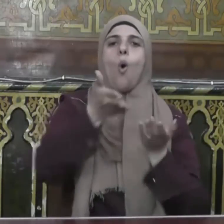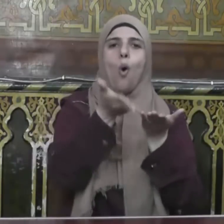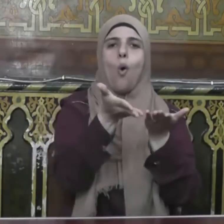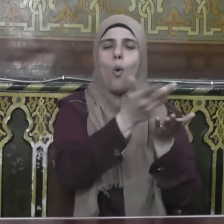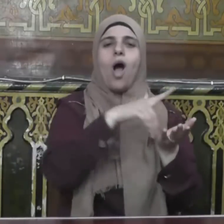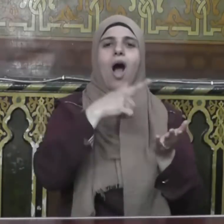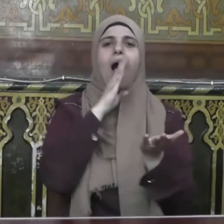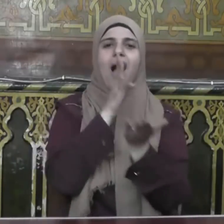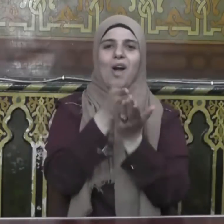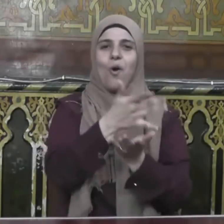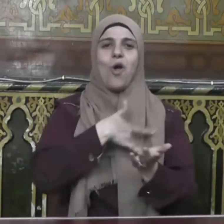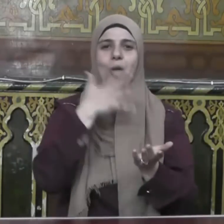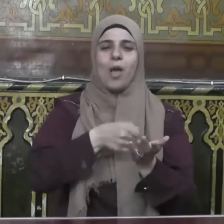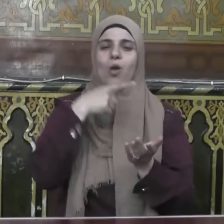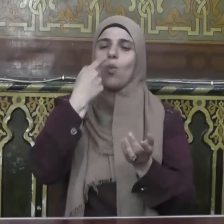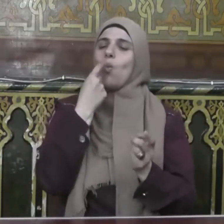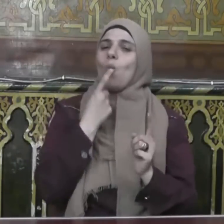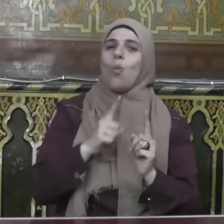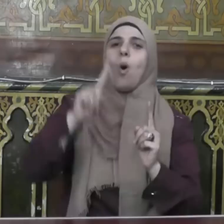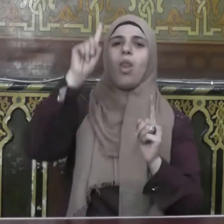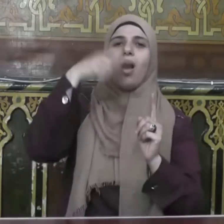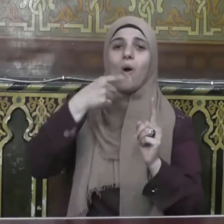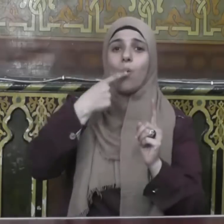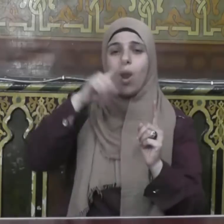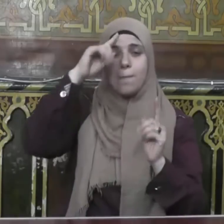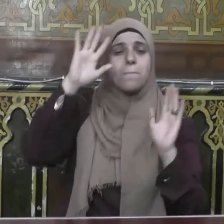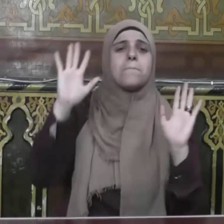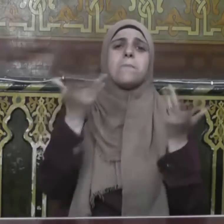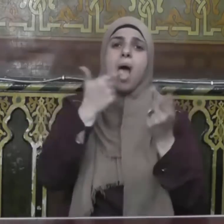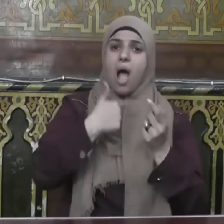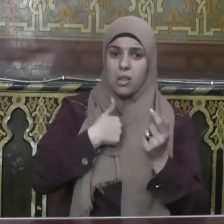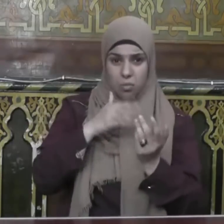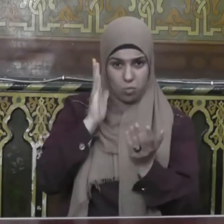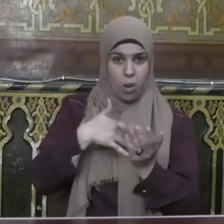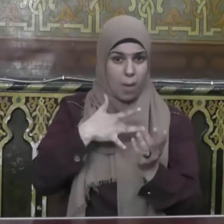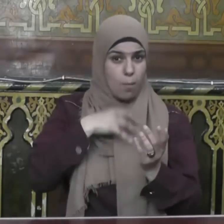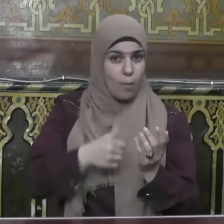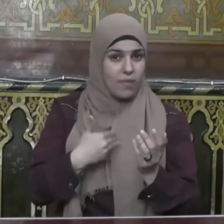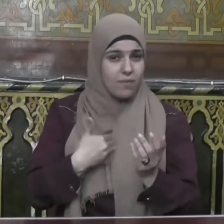حقا فوالله ما أدري أنا منهم أم لا